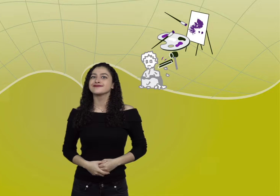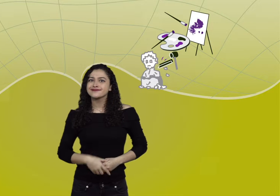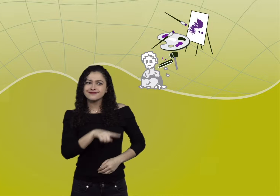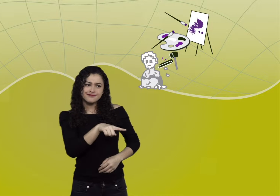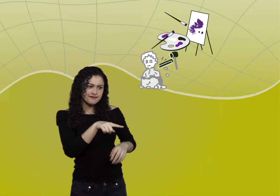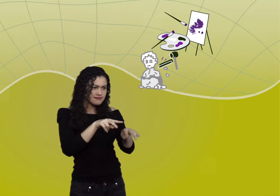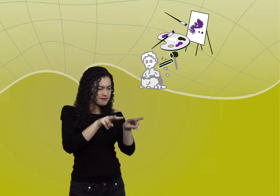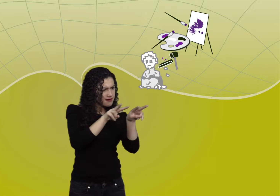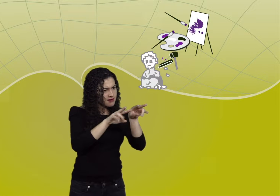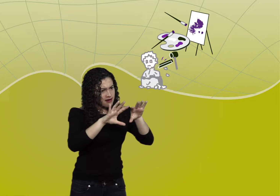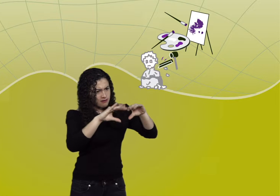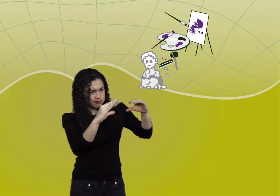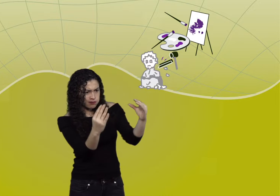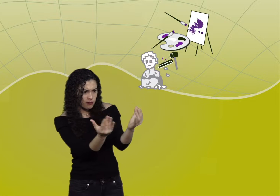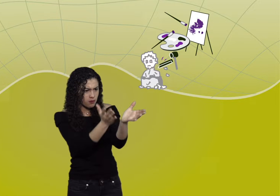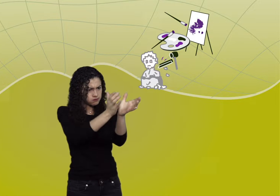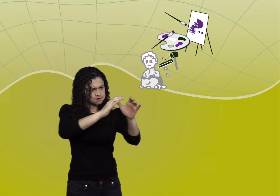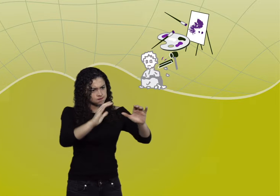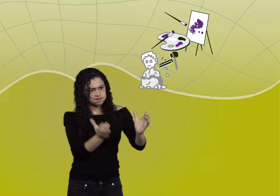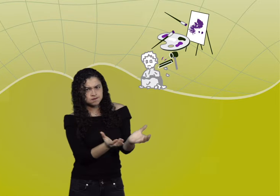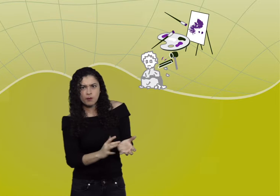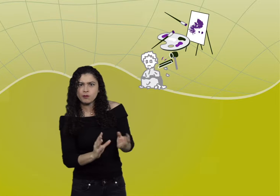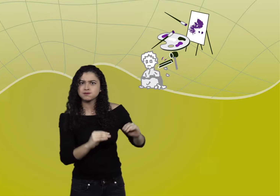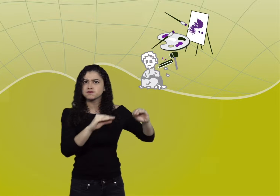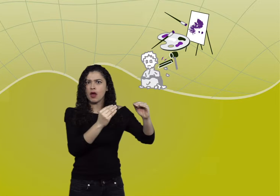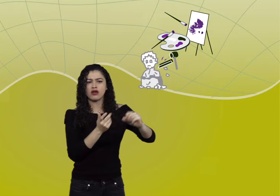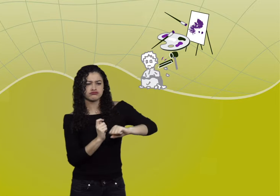Lenguajes plásticos, como la escultura y la pintura.